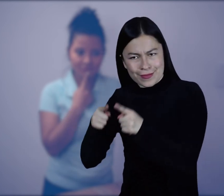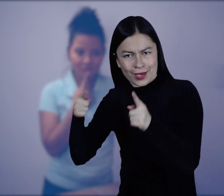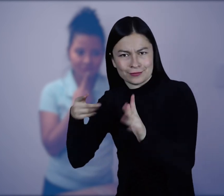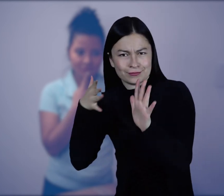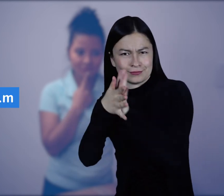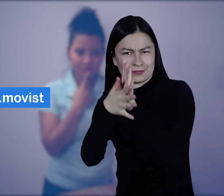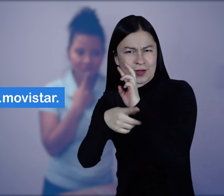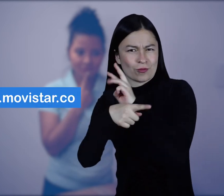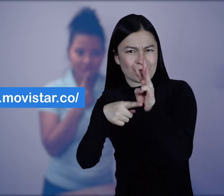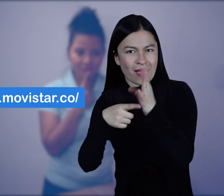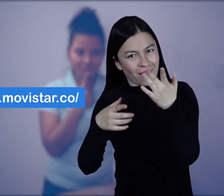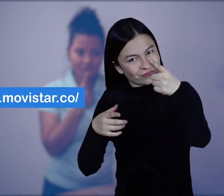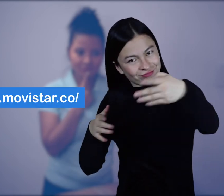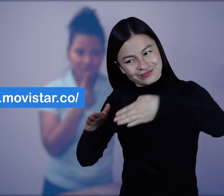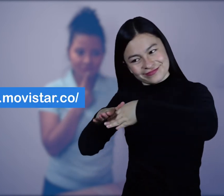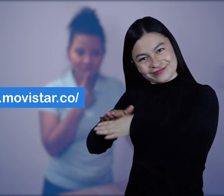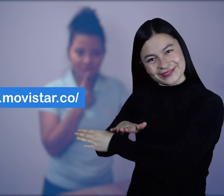Movistar, puedes visitar su página web.